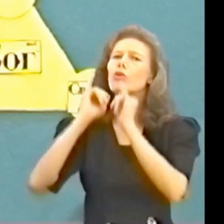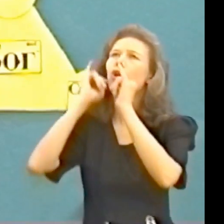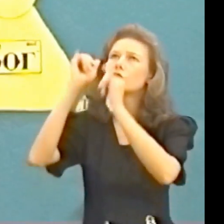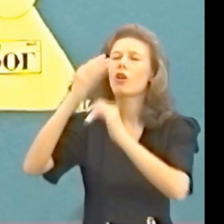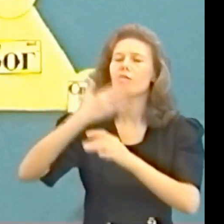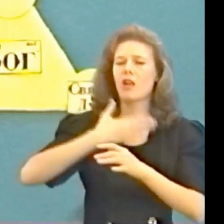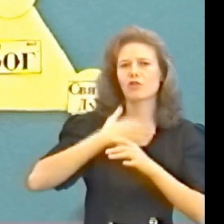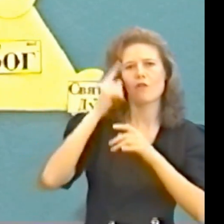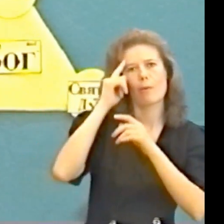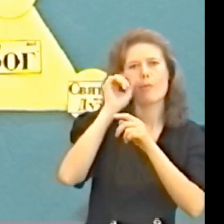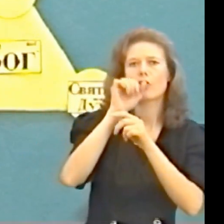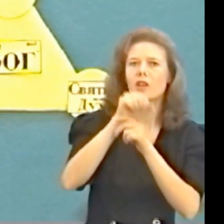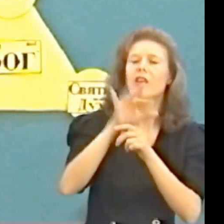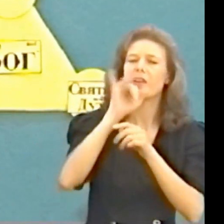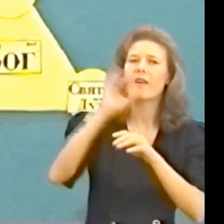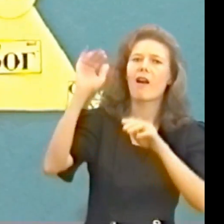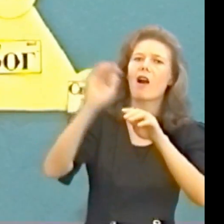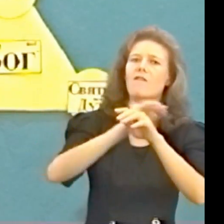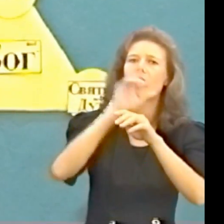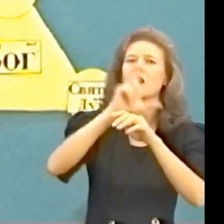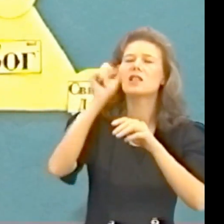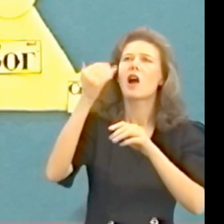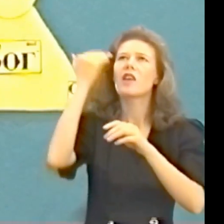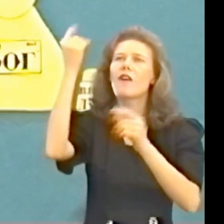поклонения и хвалы за его великую силу